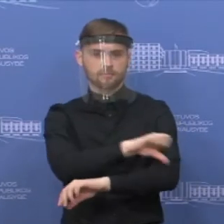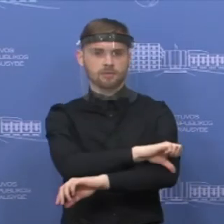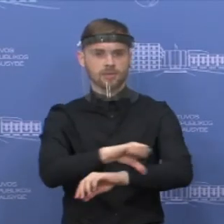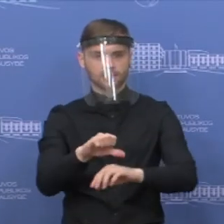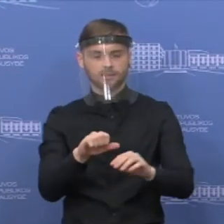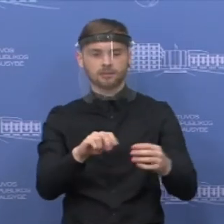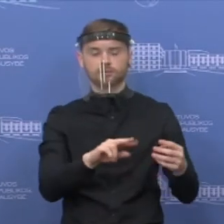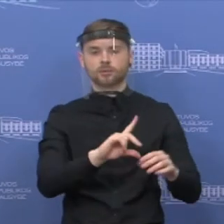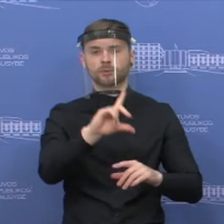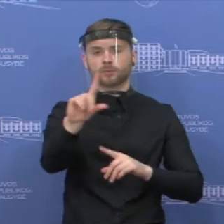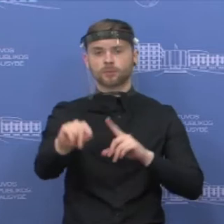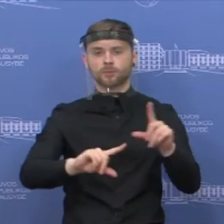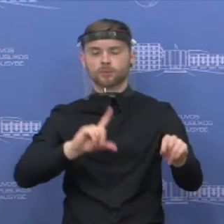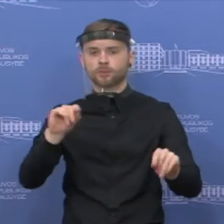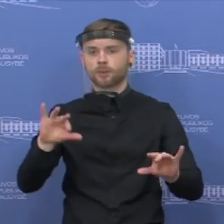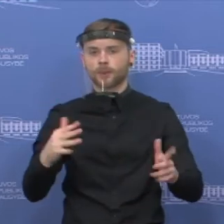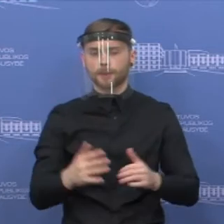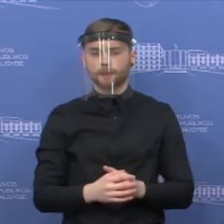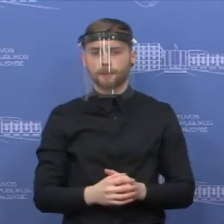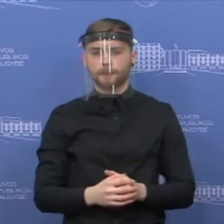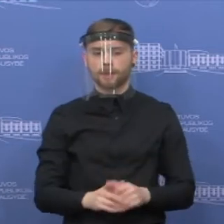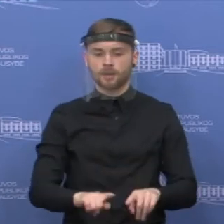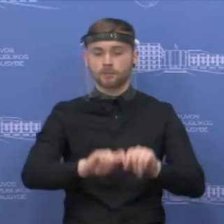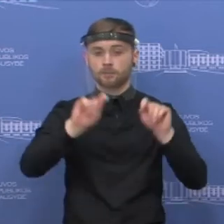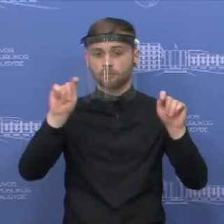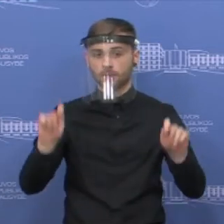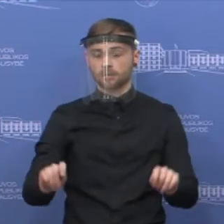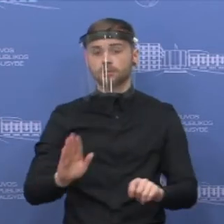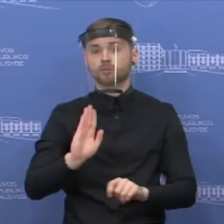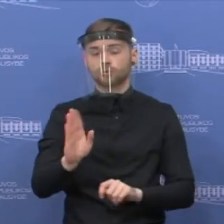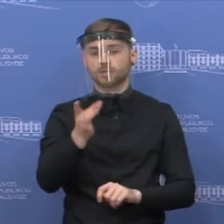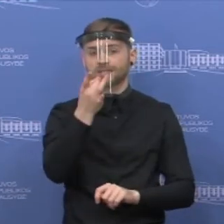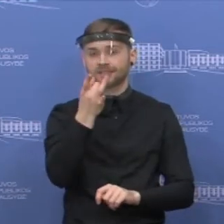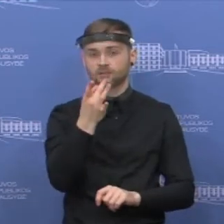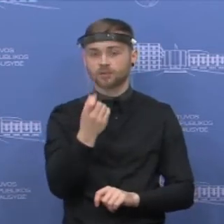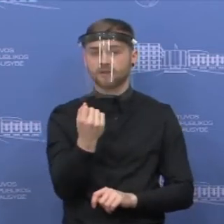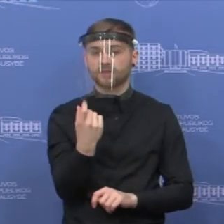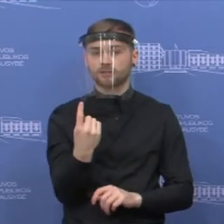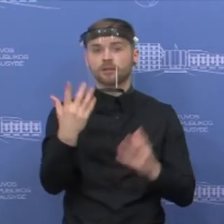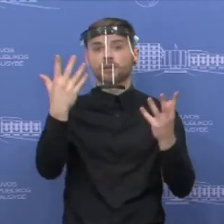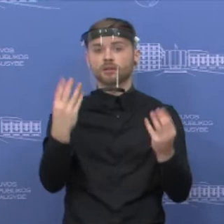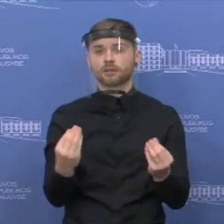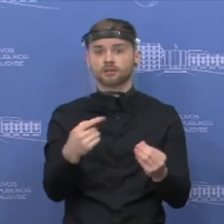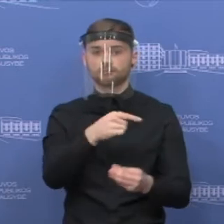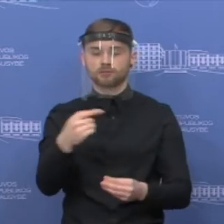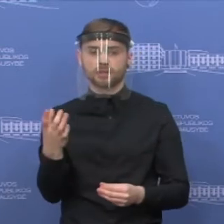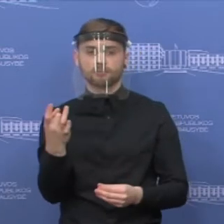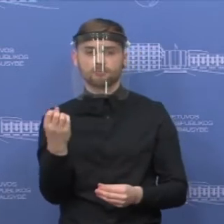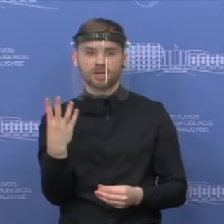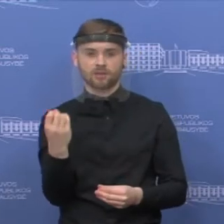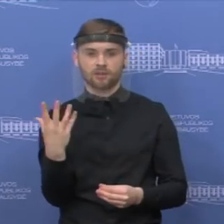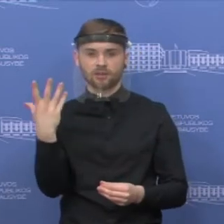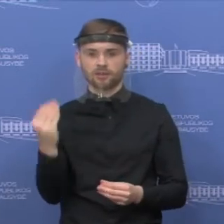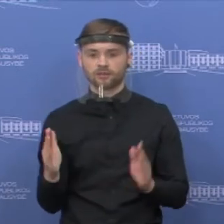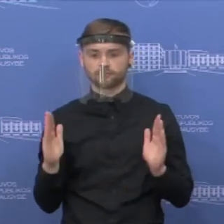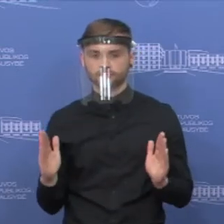tie pakeitimai įsigalios nuo gegužės 11 ir gegužės 15 dienos. Aš galbūt